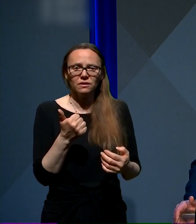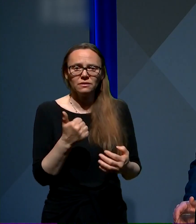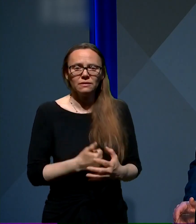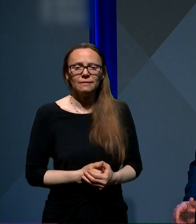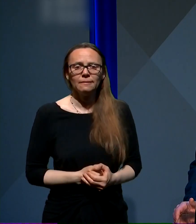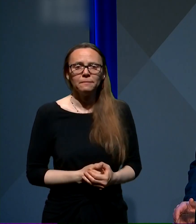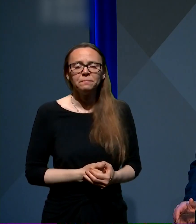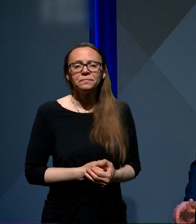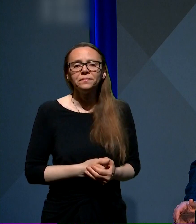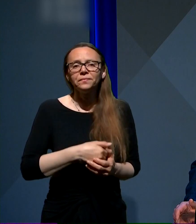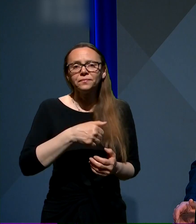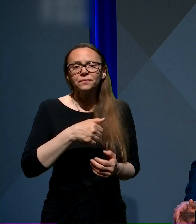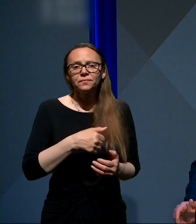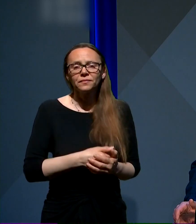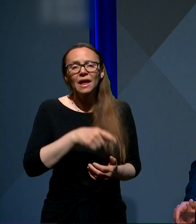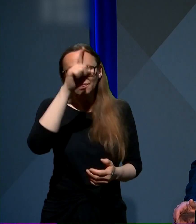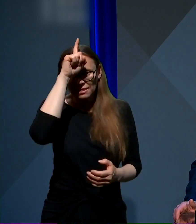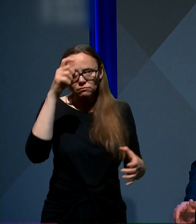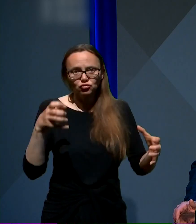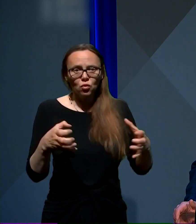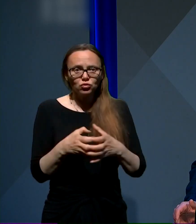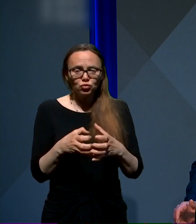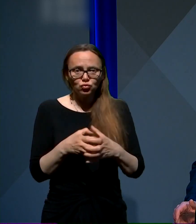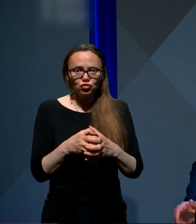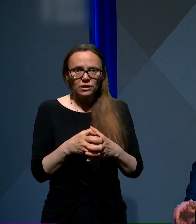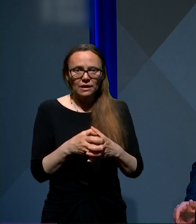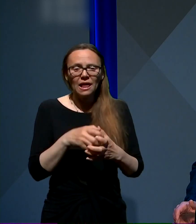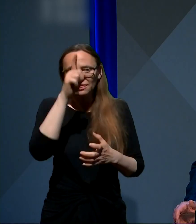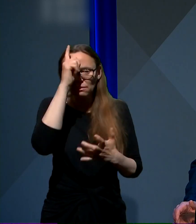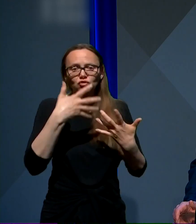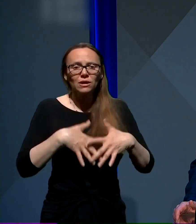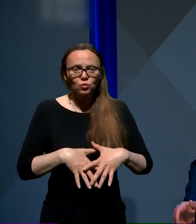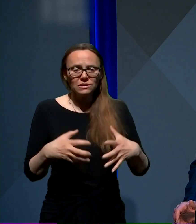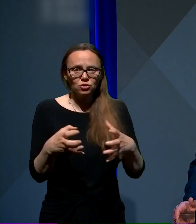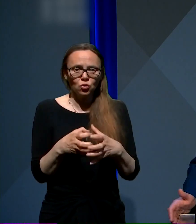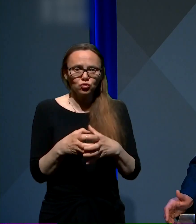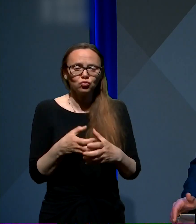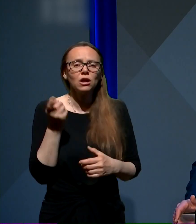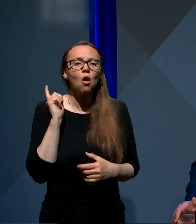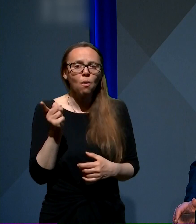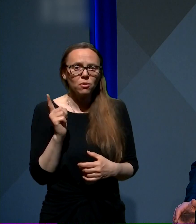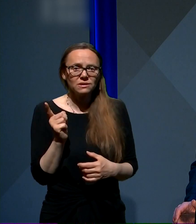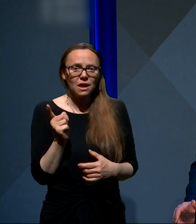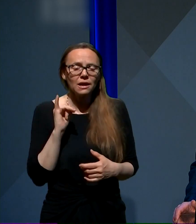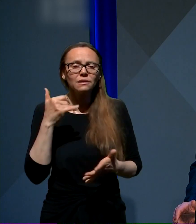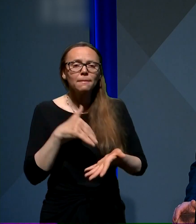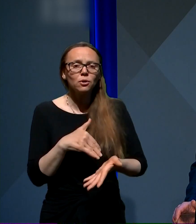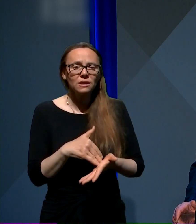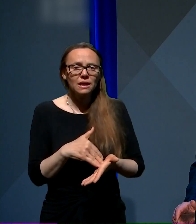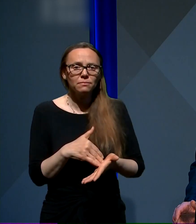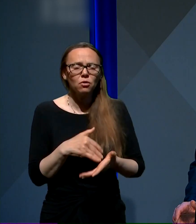Nemško industrijsko združenje upozarja, da je potrebno